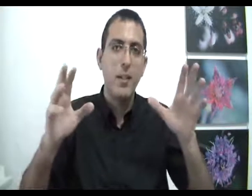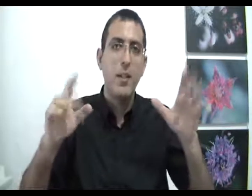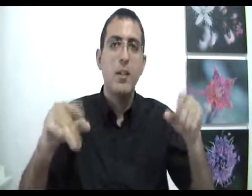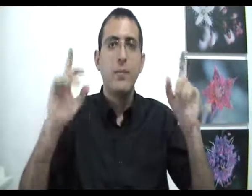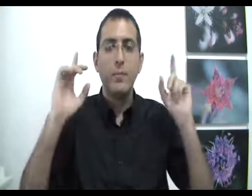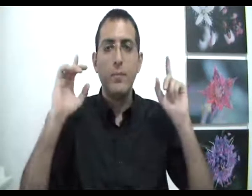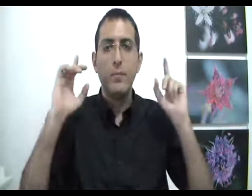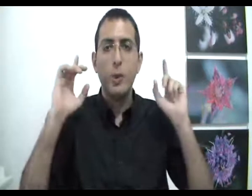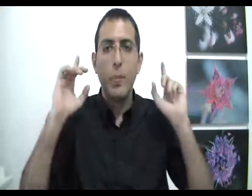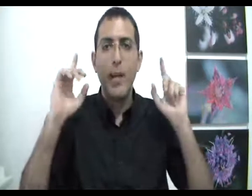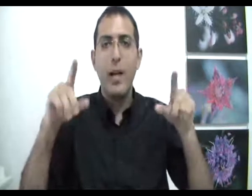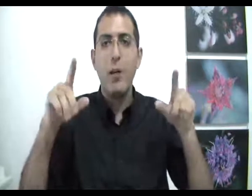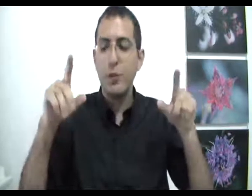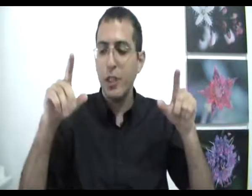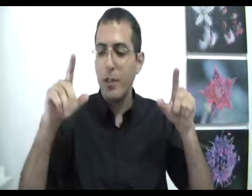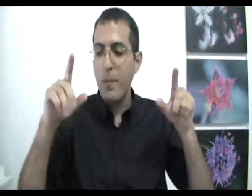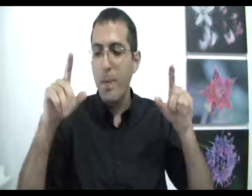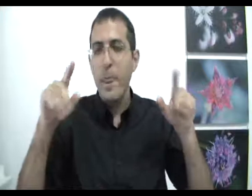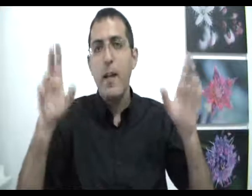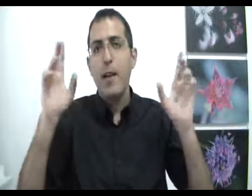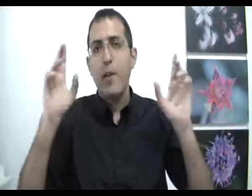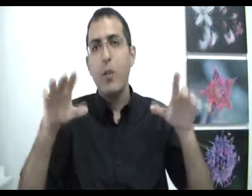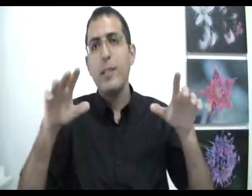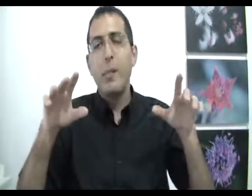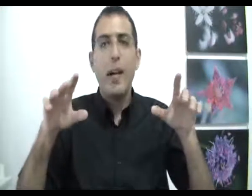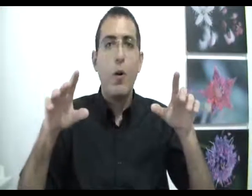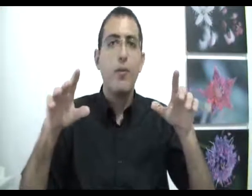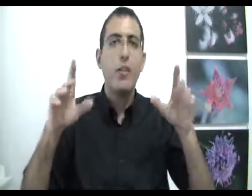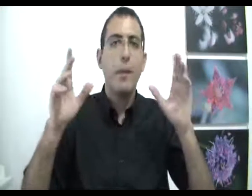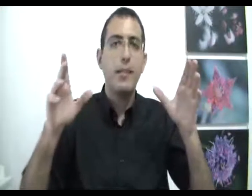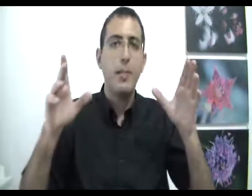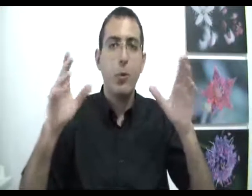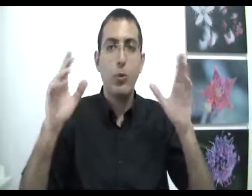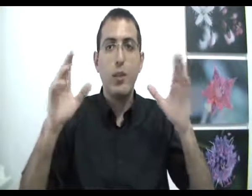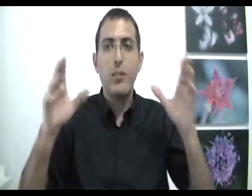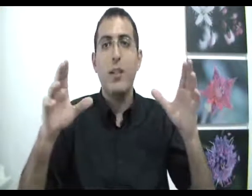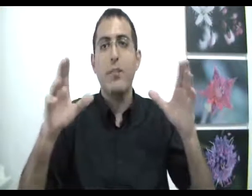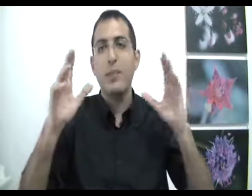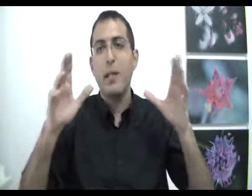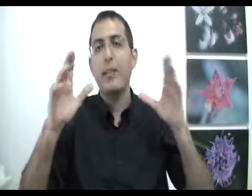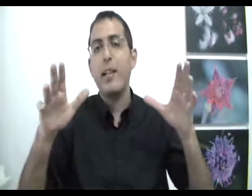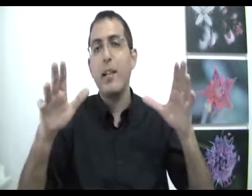שבחירה חופשית וחוסר בחירה חופשית זה בעצם אותו הדבר ונסביר את העניין